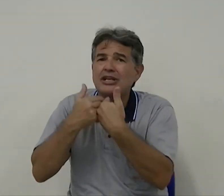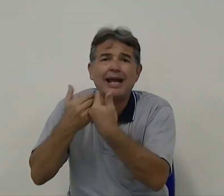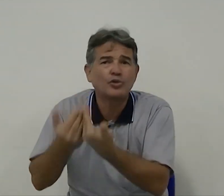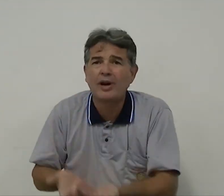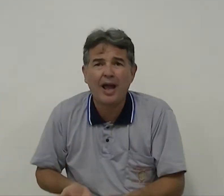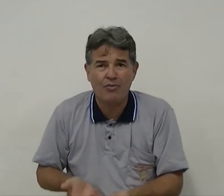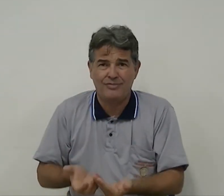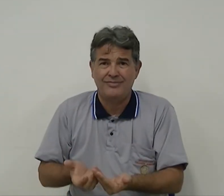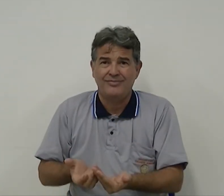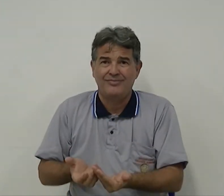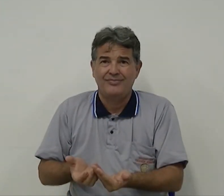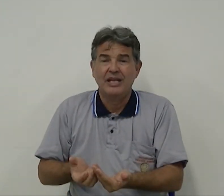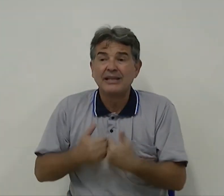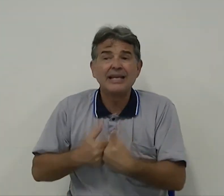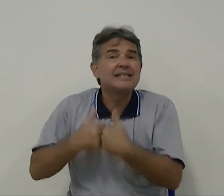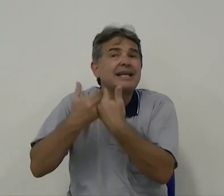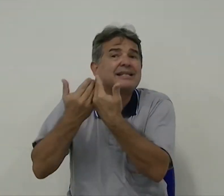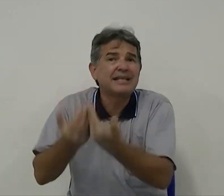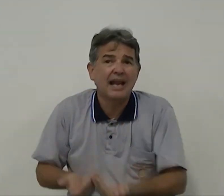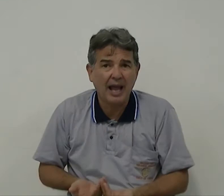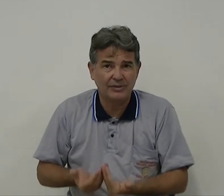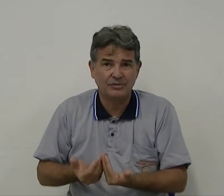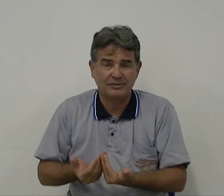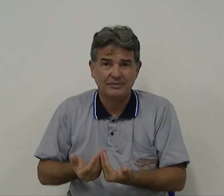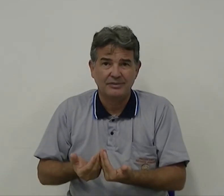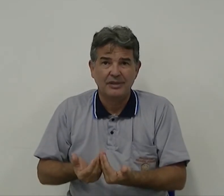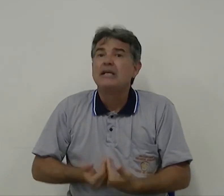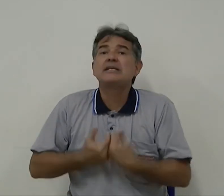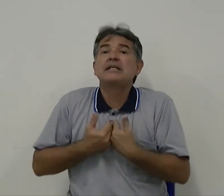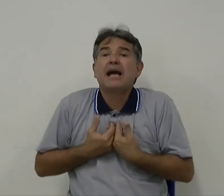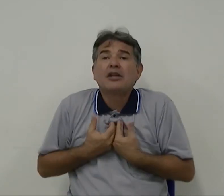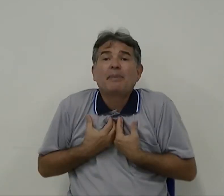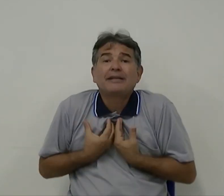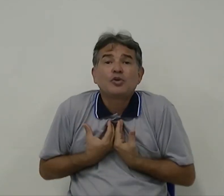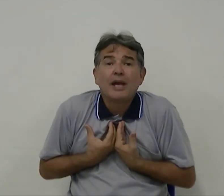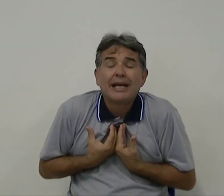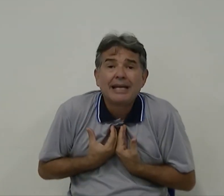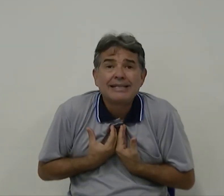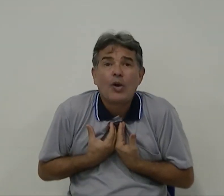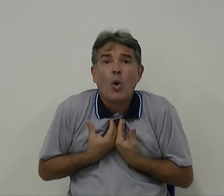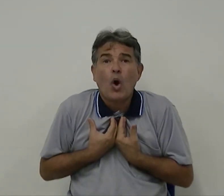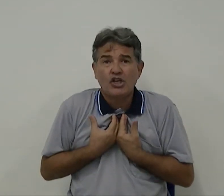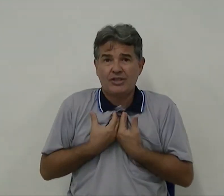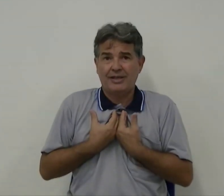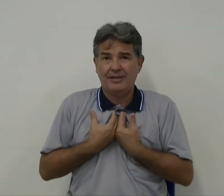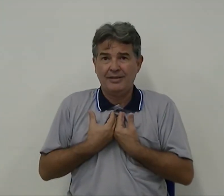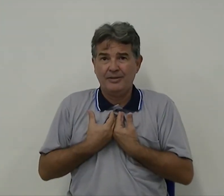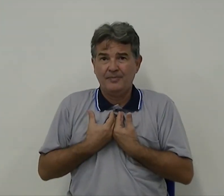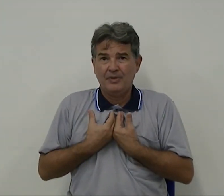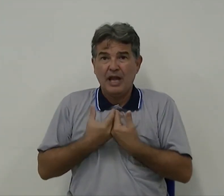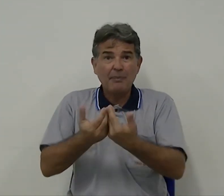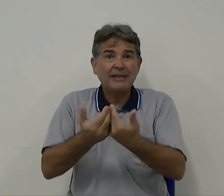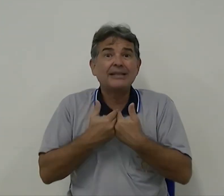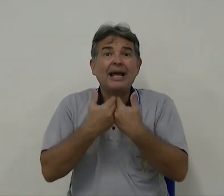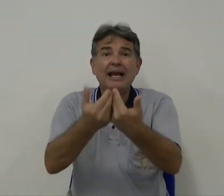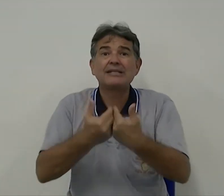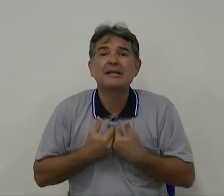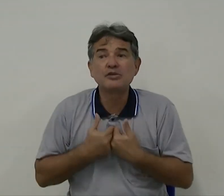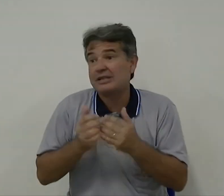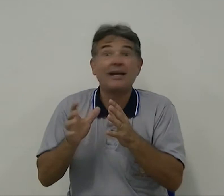natural. Tem que ser ensinado. Ensinado a partir do que a criança gosta. A partir da relação, se há que